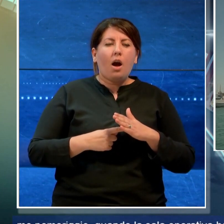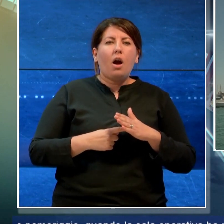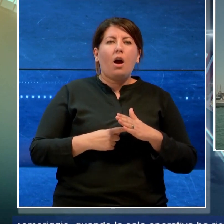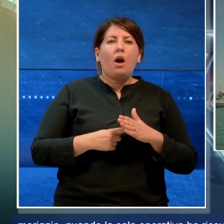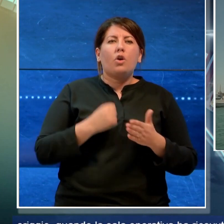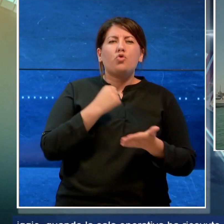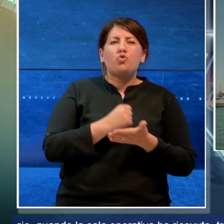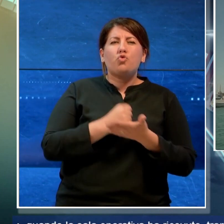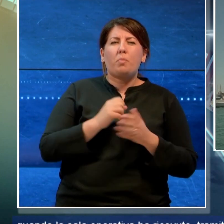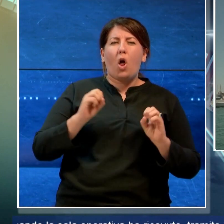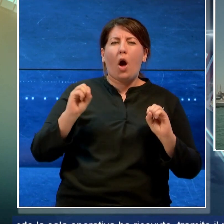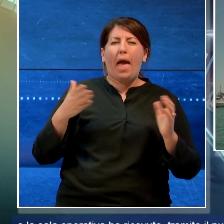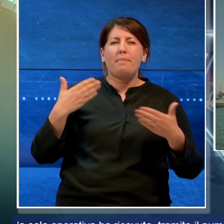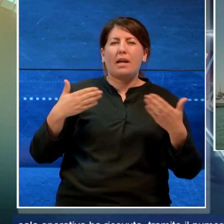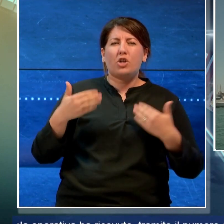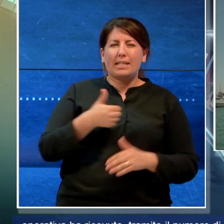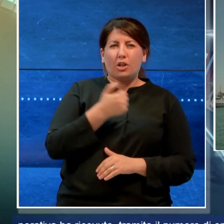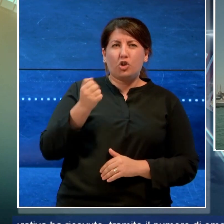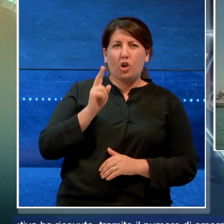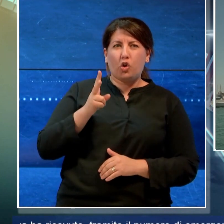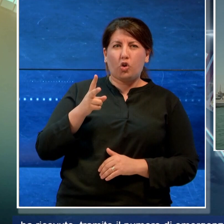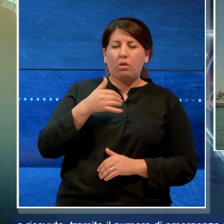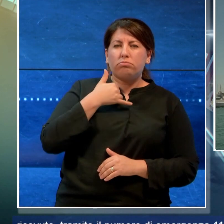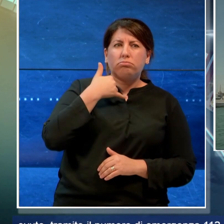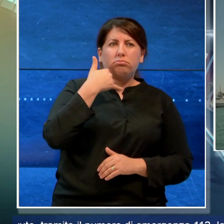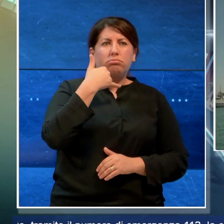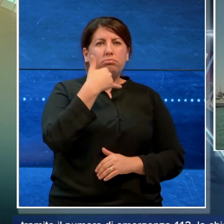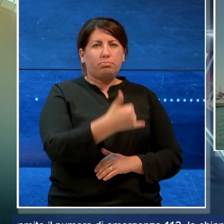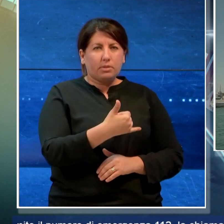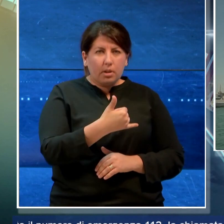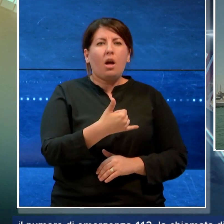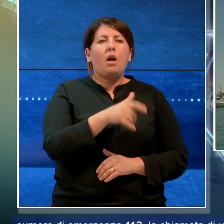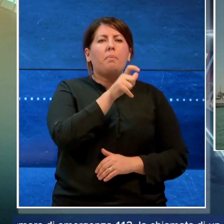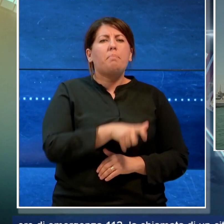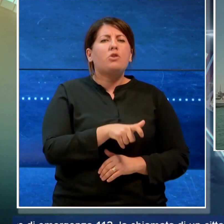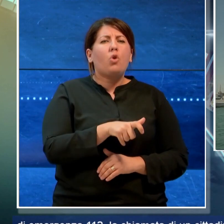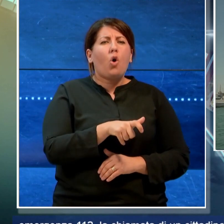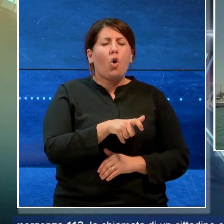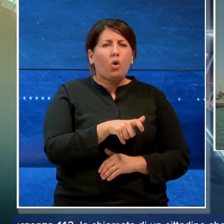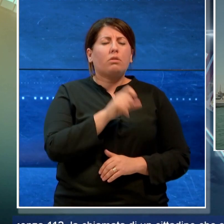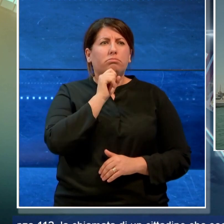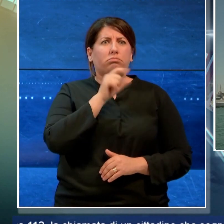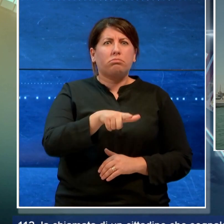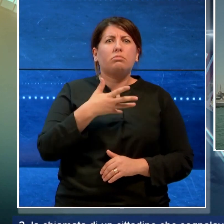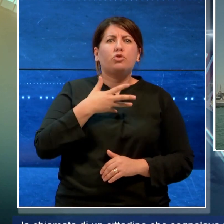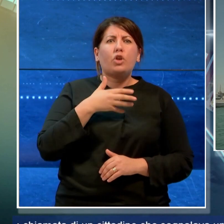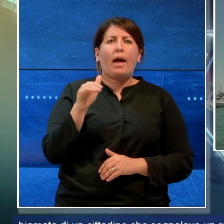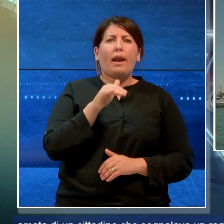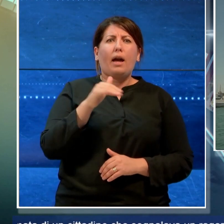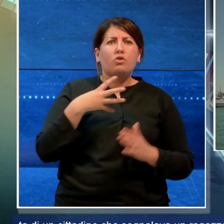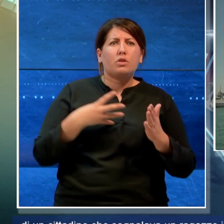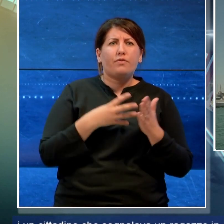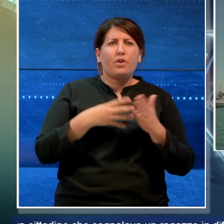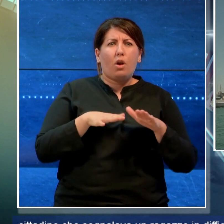il numero di emergenza 112 la chiamata di un cittadino che segnalava un ragazzo in